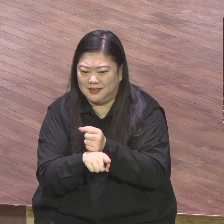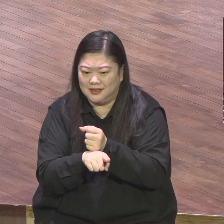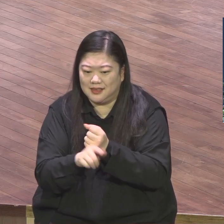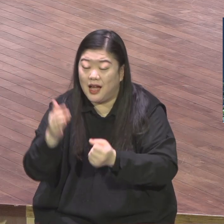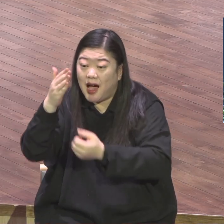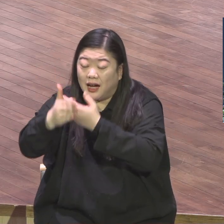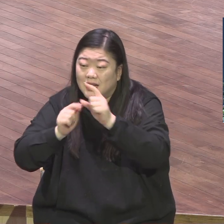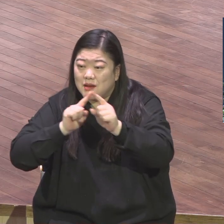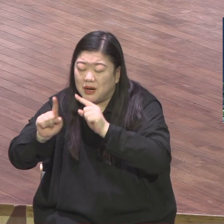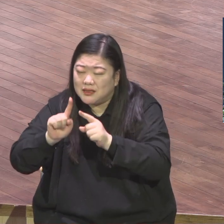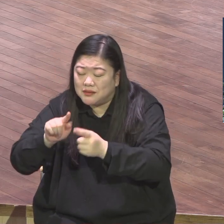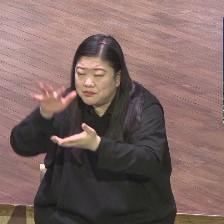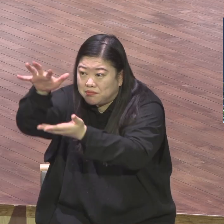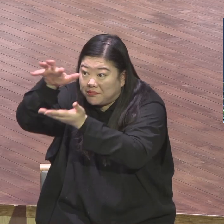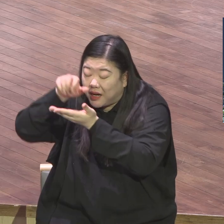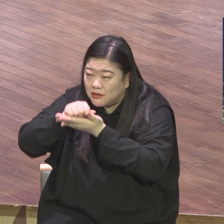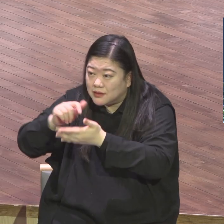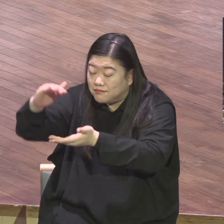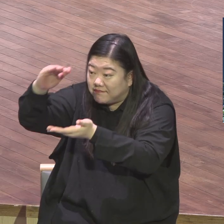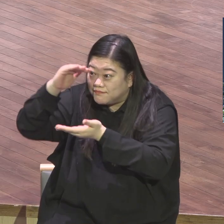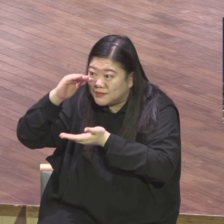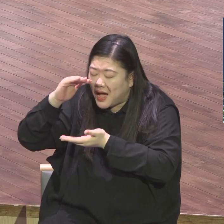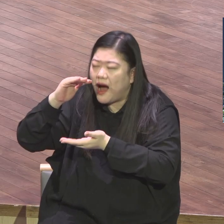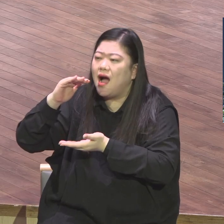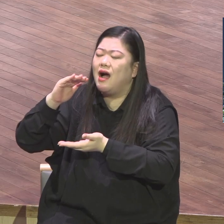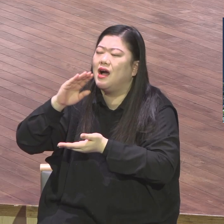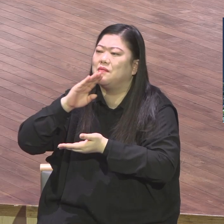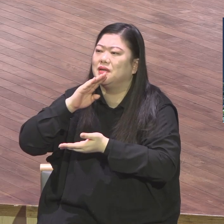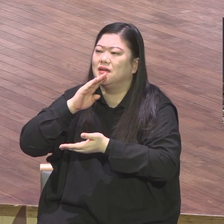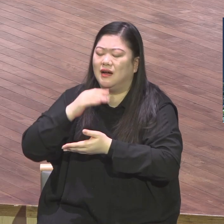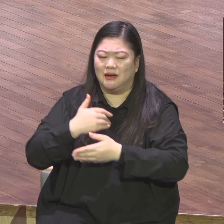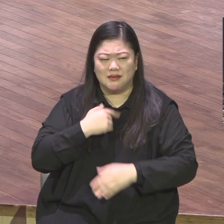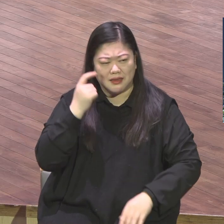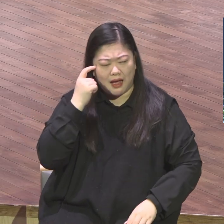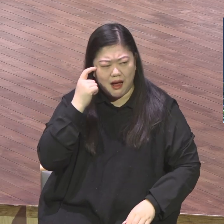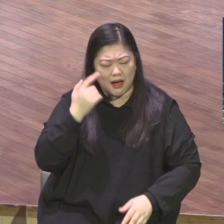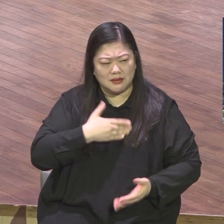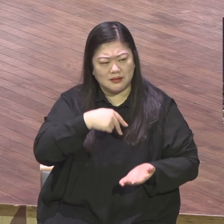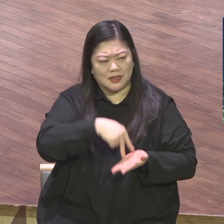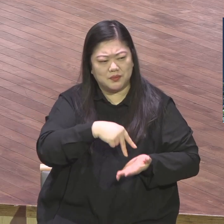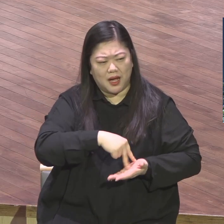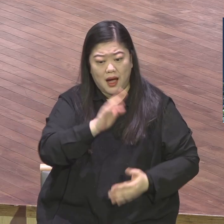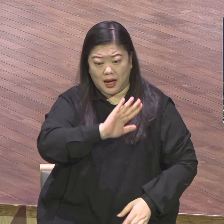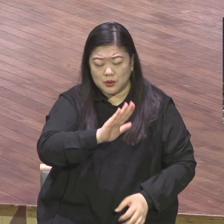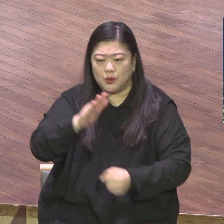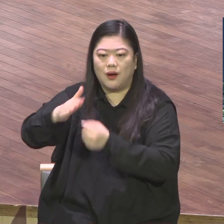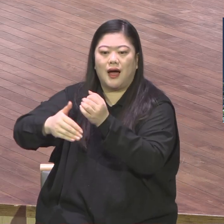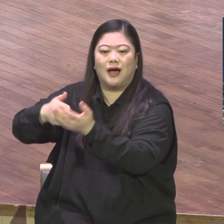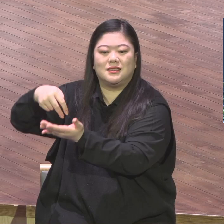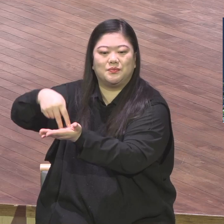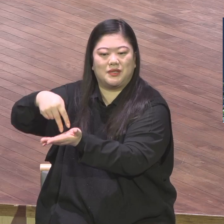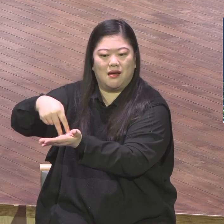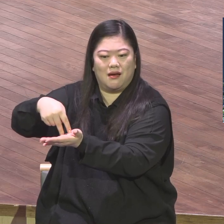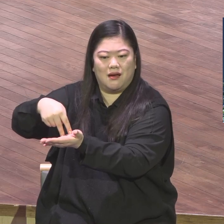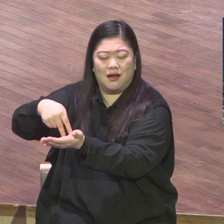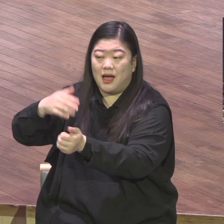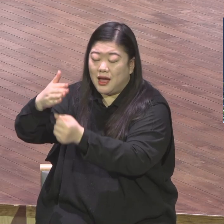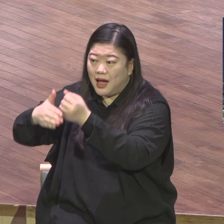말해서 나의 생각과 기준이 아니라 복음적 관점에서 생명살렴 관점에서 영혼 사랑하는 것 이런